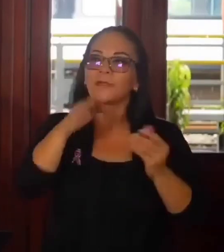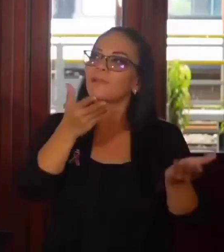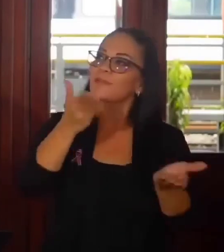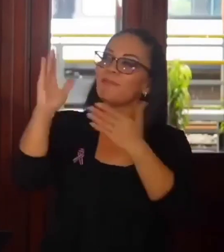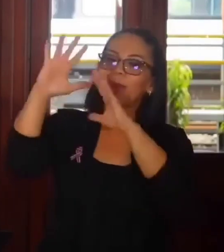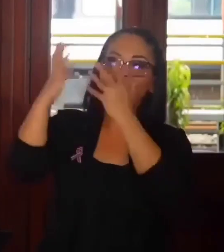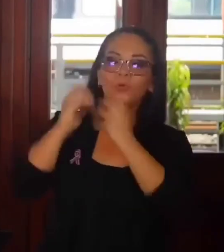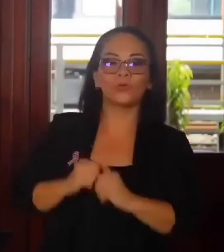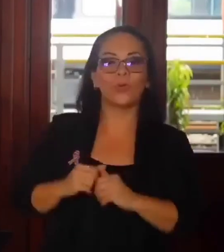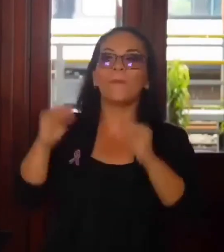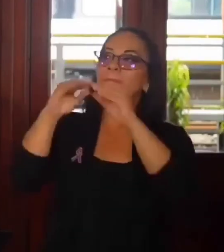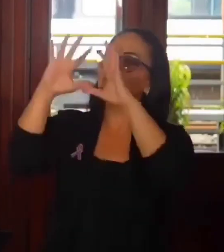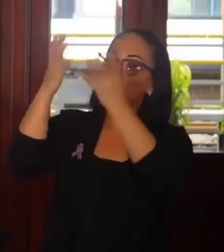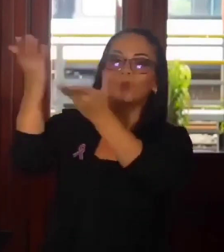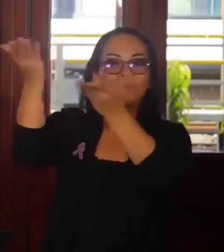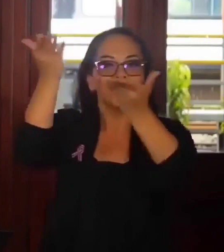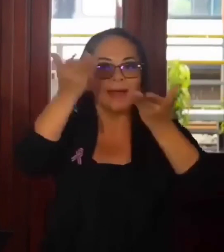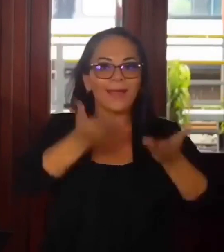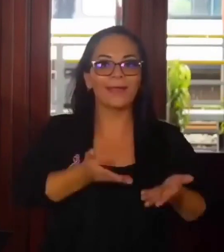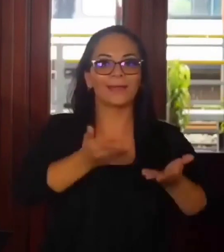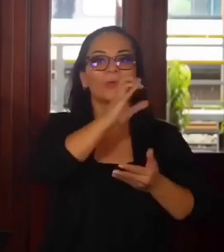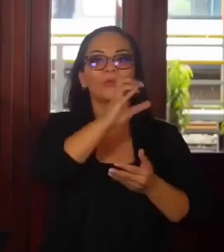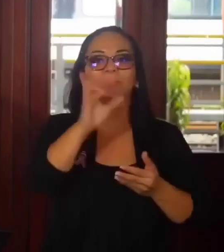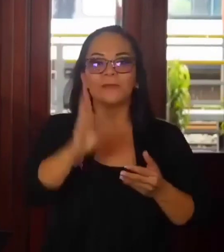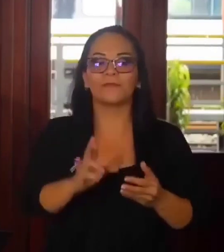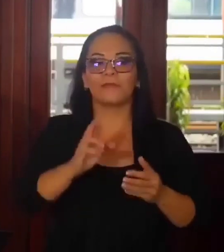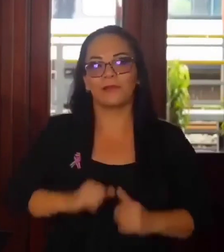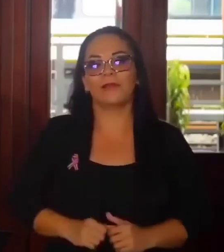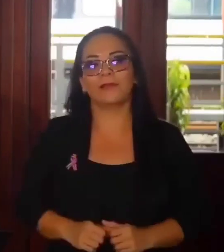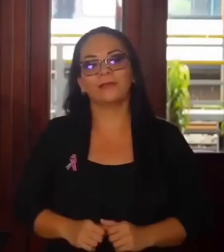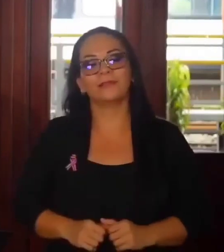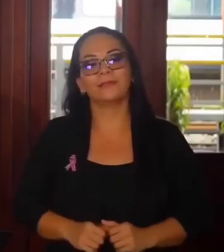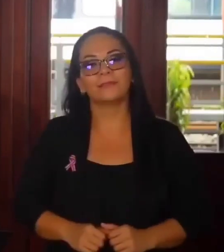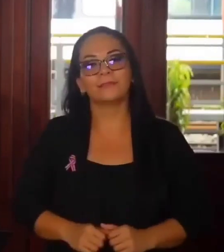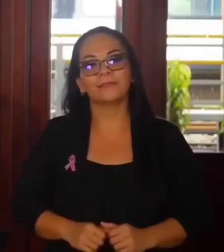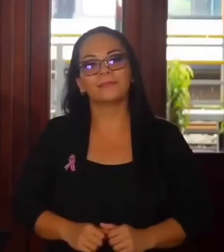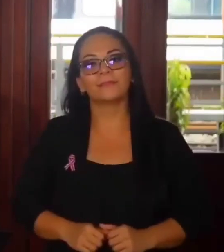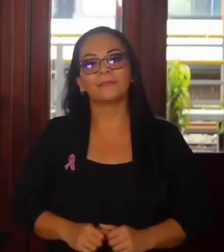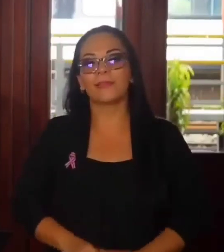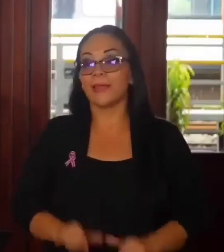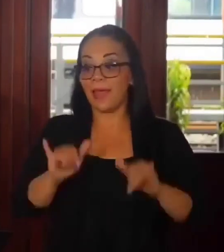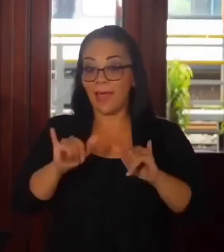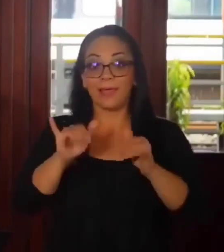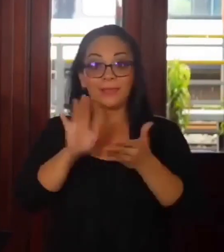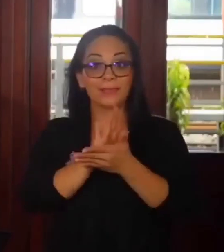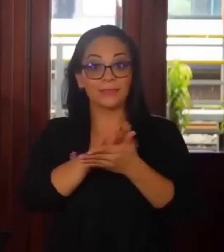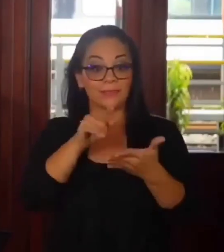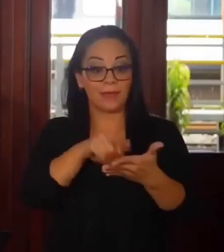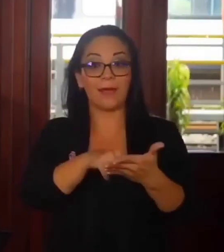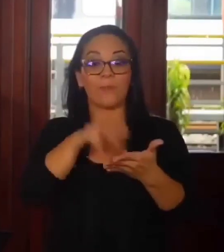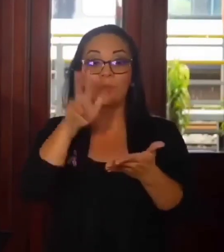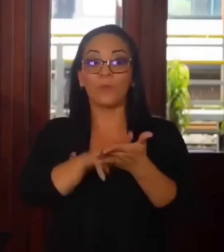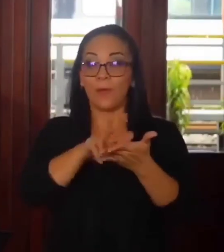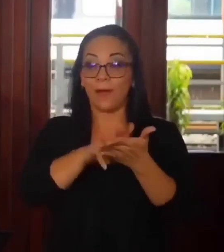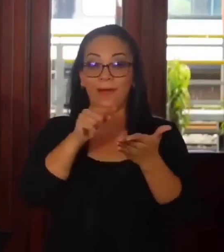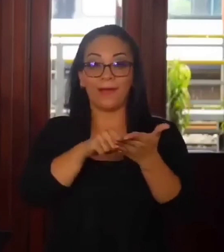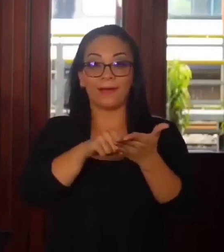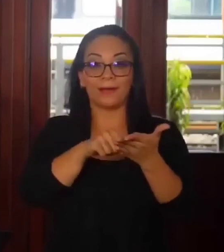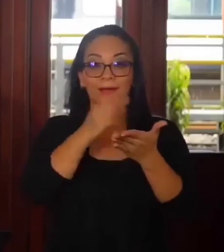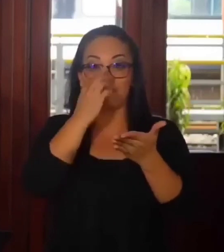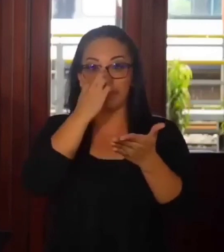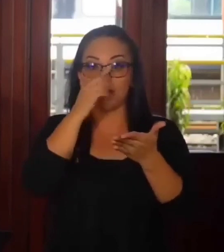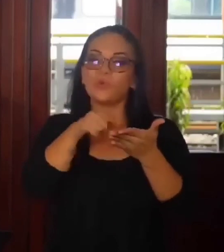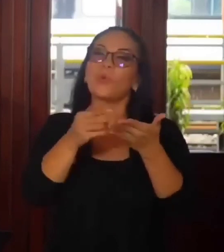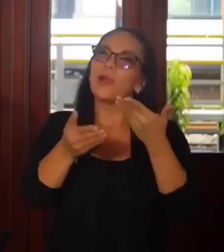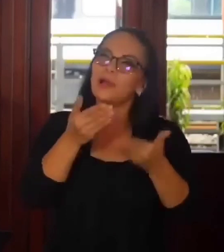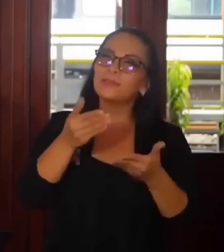al mundo y traer más mundo a Costa Rica. Esto fue casi, y es